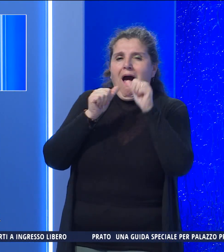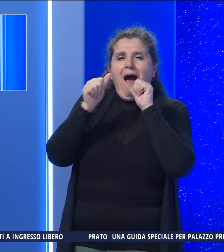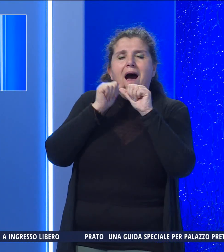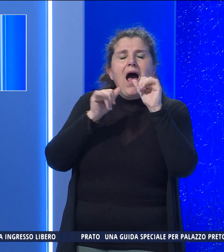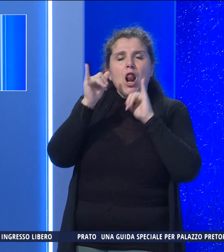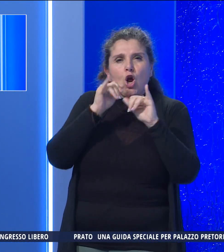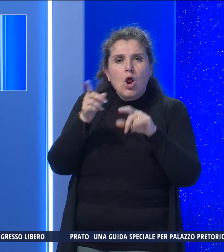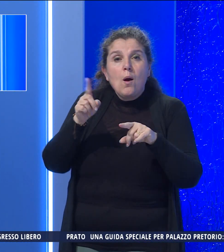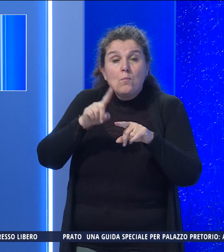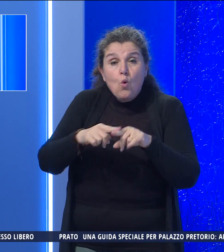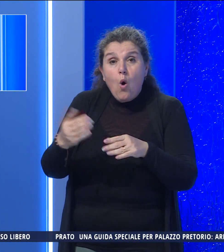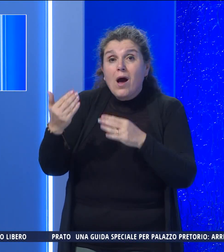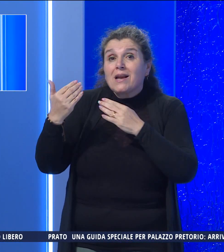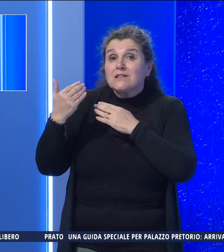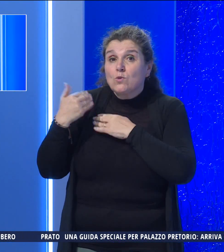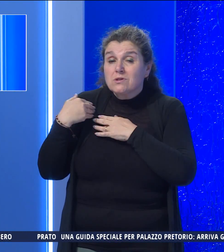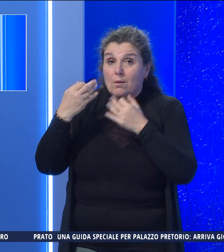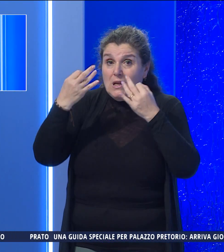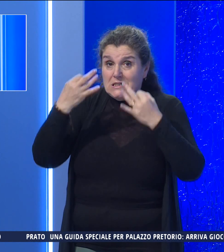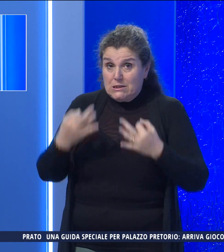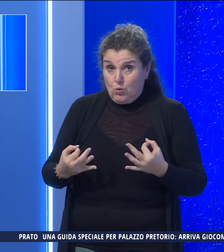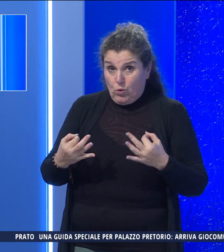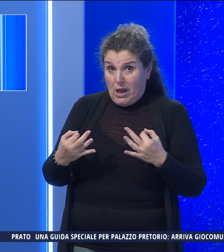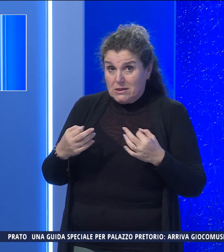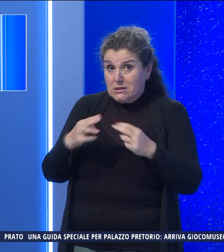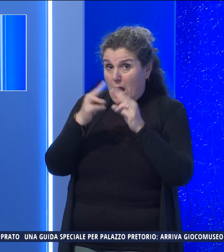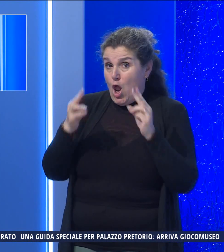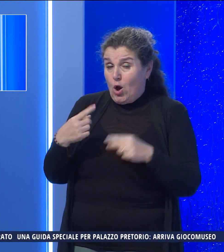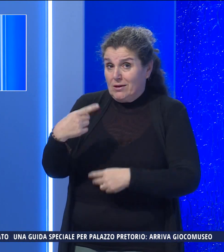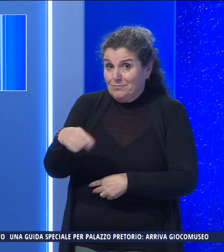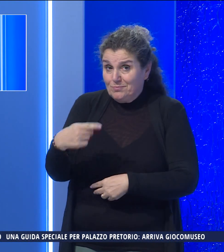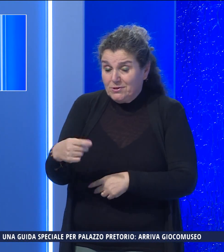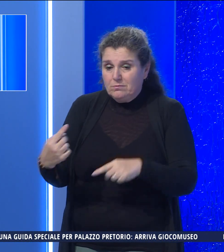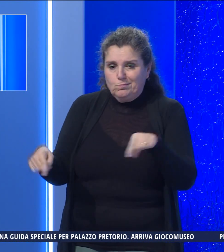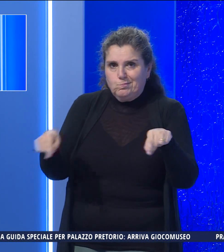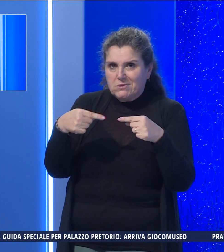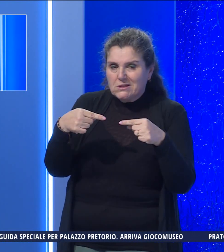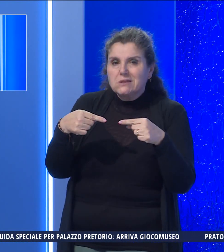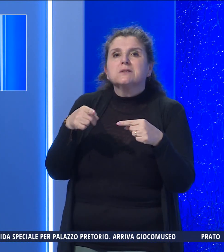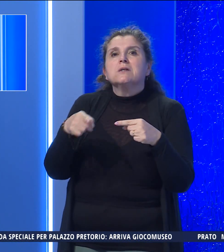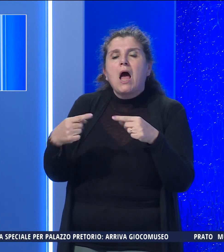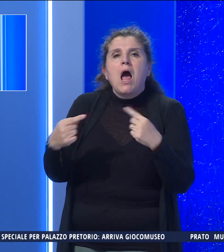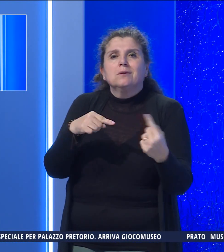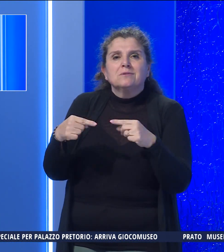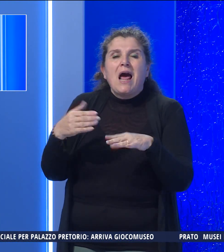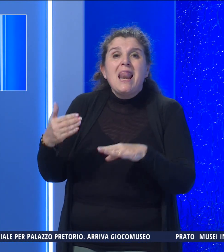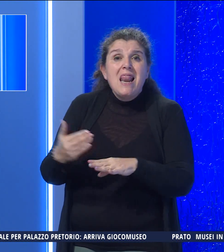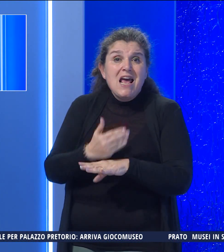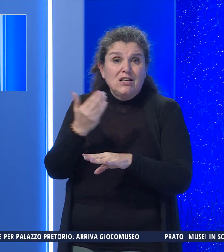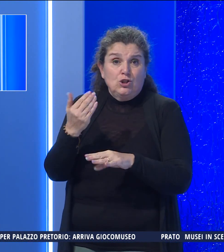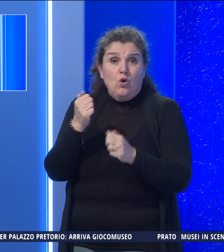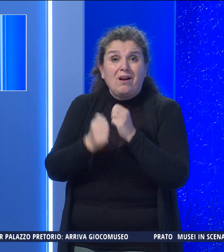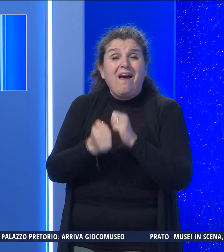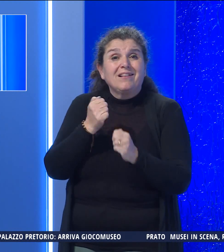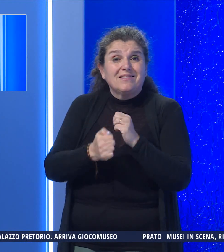e il responsabile della sicurezza del locale contrasto da cui è scaturita una lesione anche ai